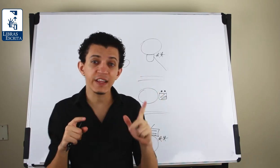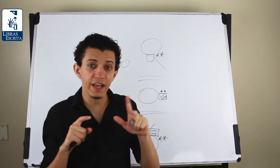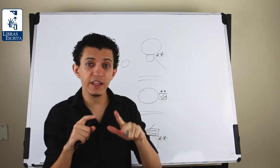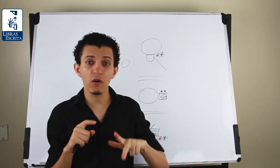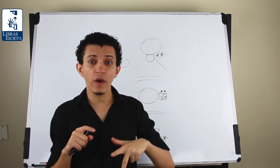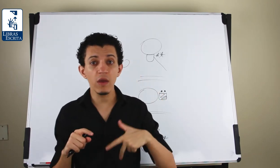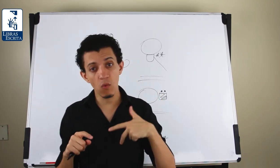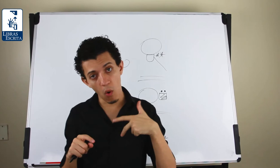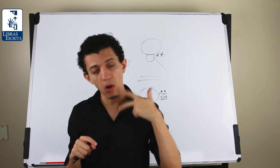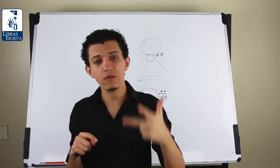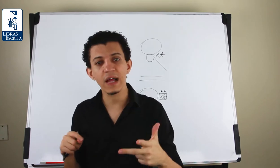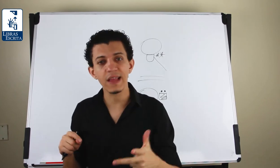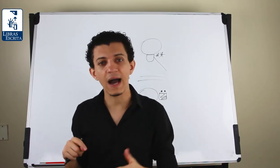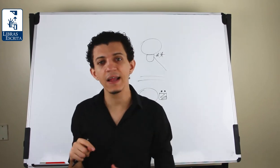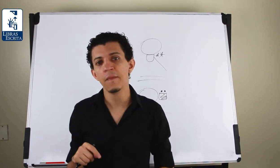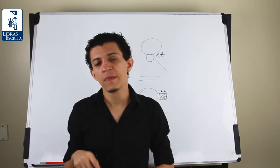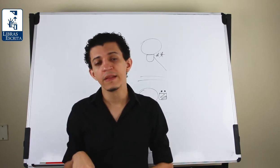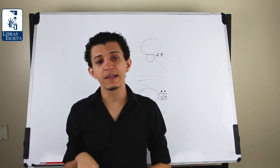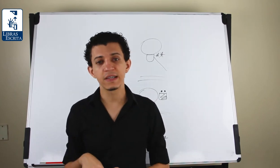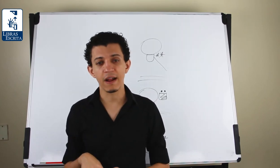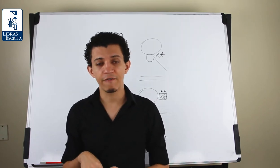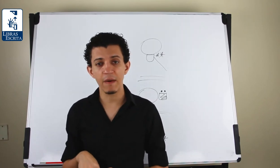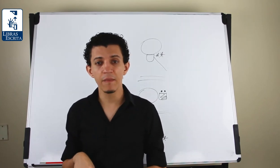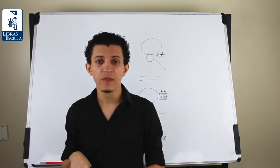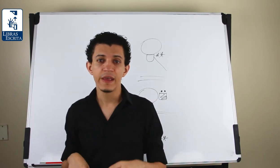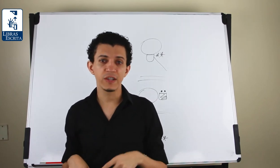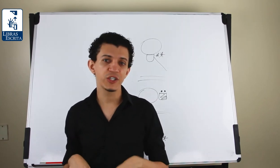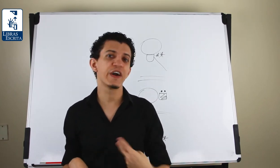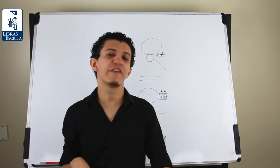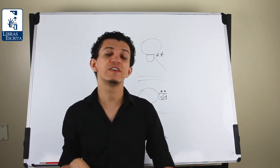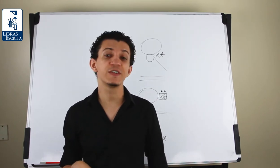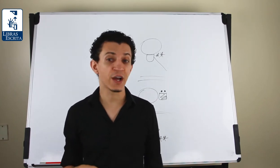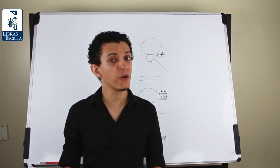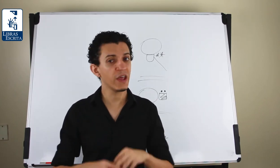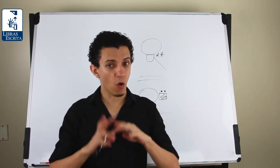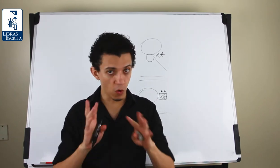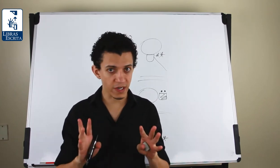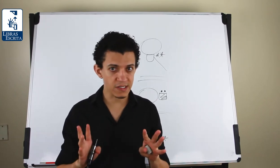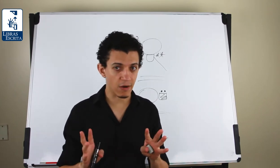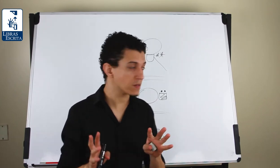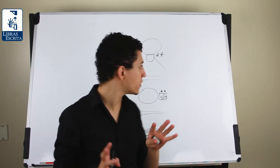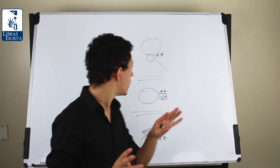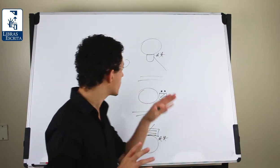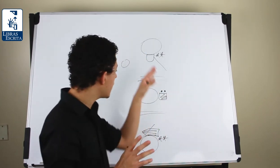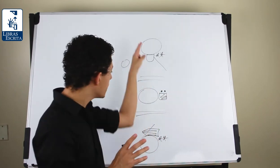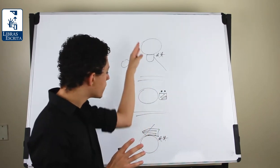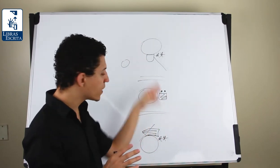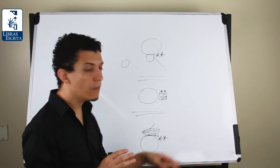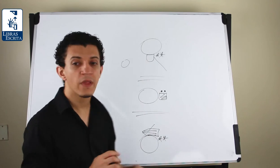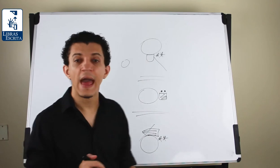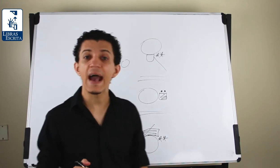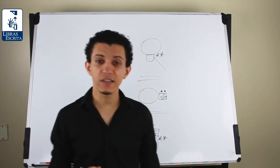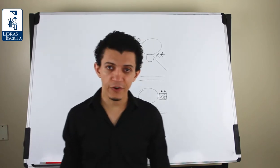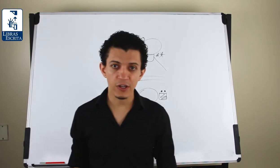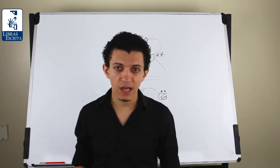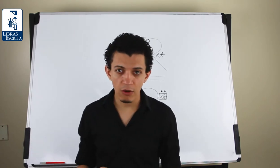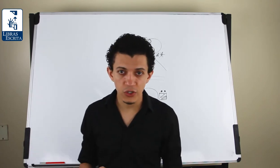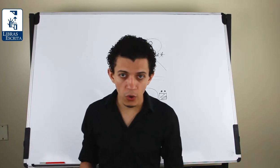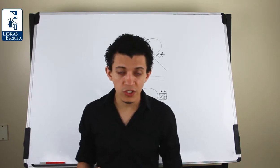entrar, então, em um outro detalhe desse grafema. E a gente vai ver isso, então, em outras aulas. Ok? Então, essa foi a nossa aula de hoje.